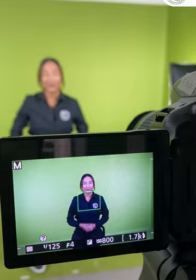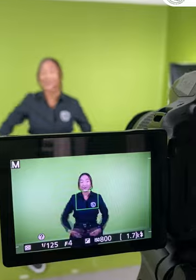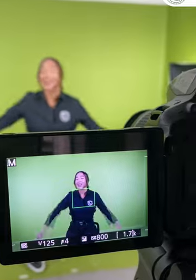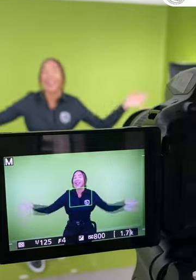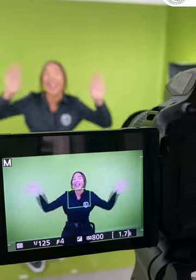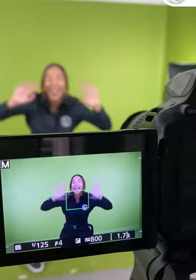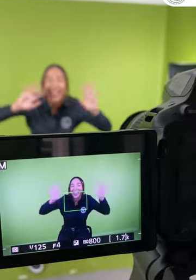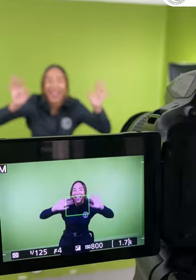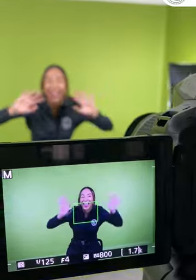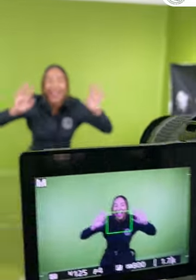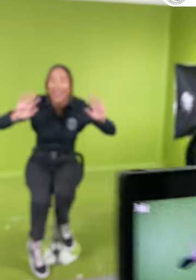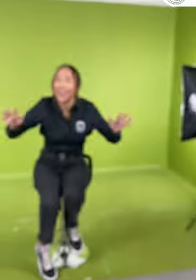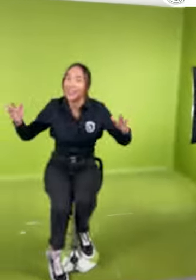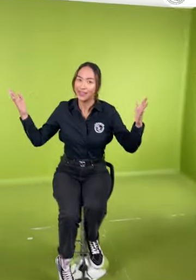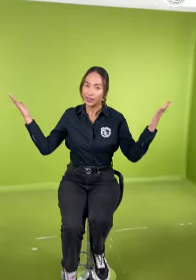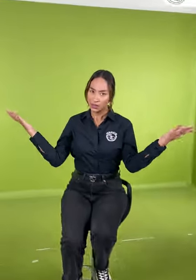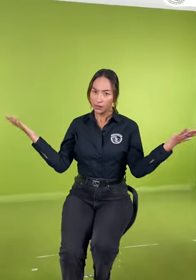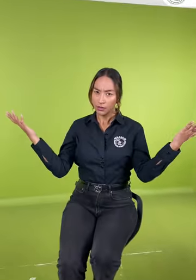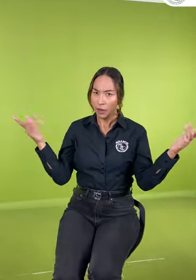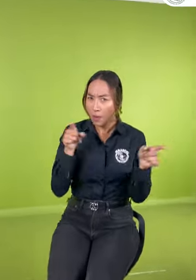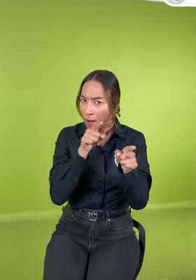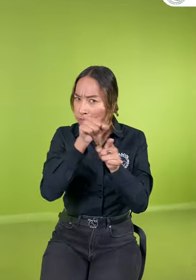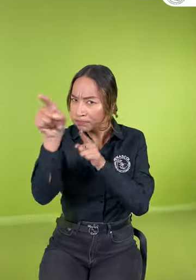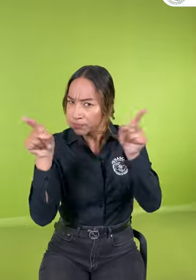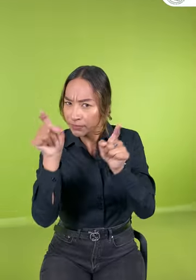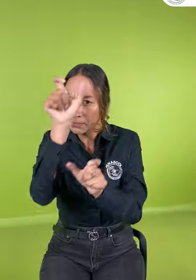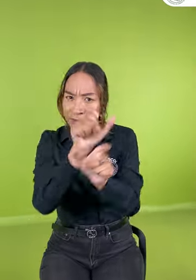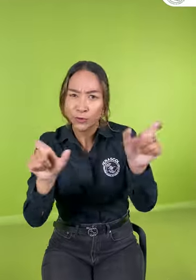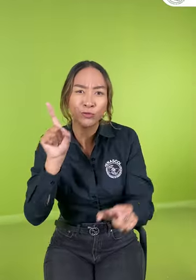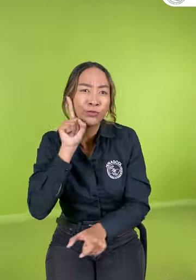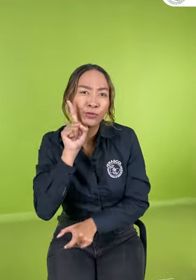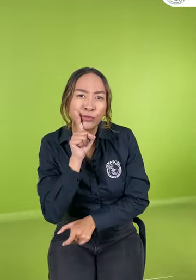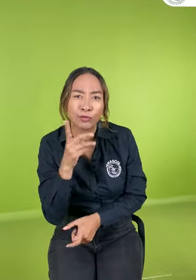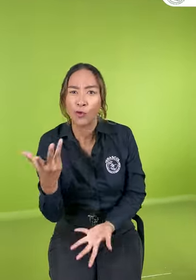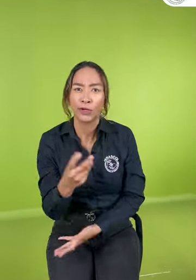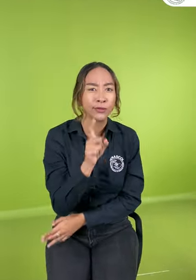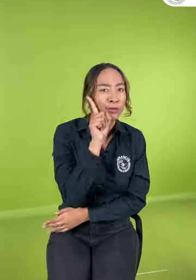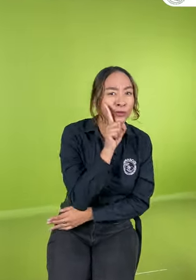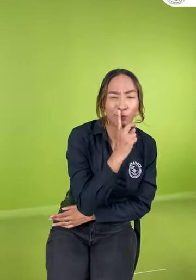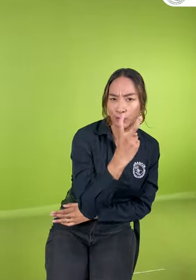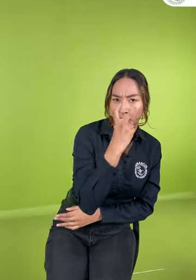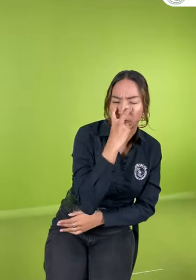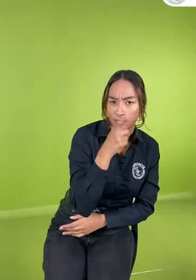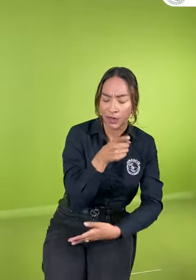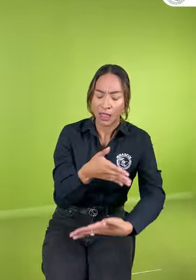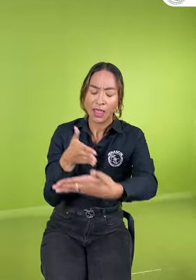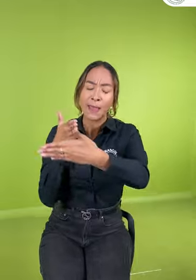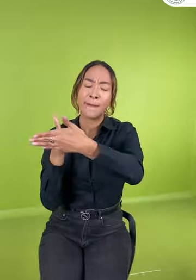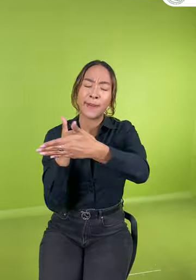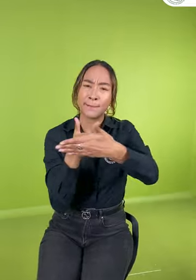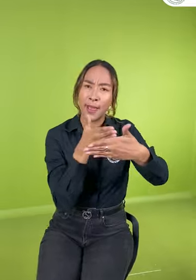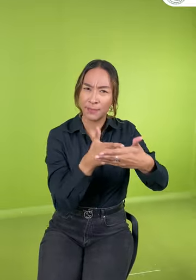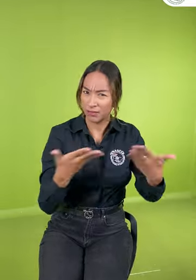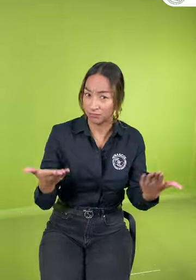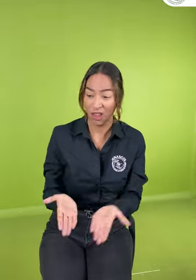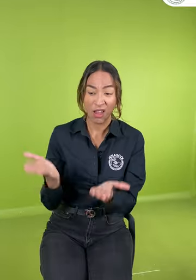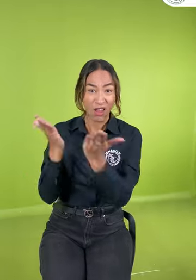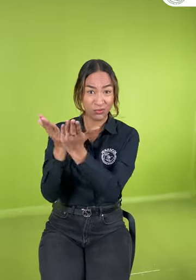Oigan, ¿ustedes, personas sordas y personas sordociegas, han experimentado barreras? Como por ejemplo no tener intérprete en los